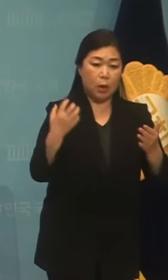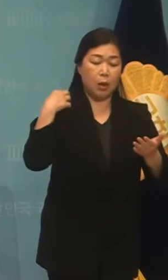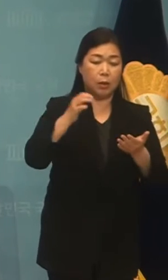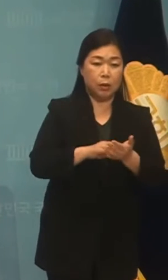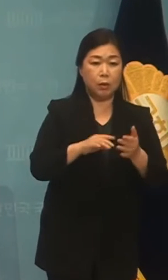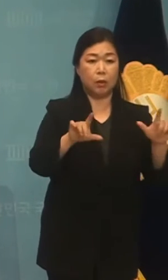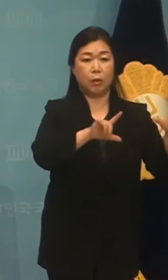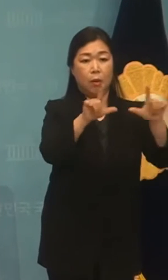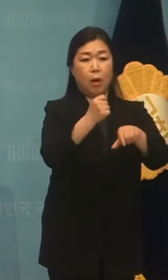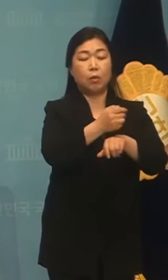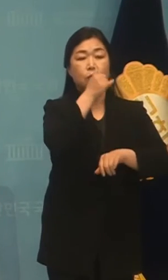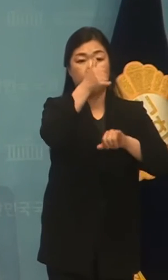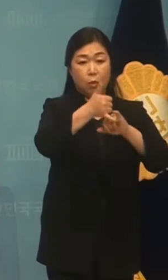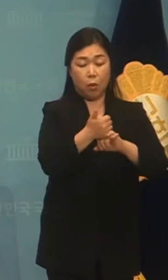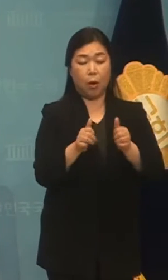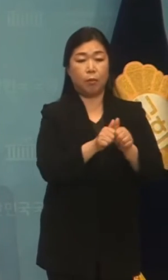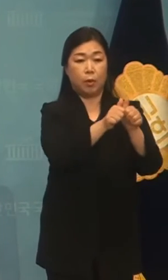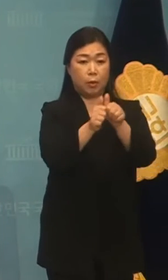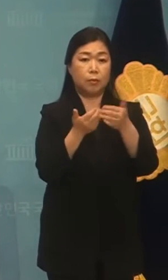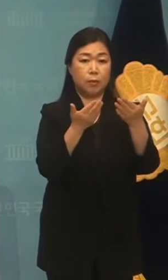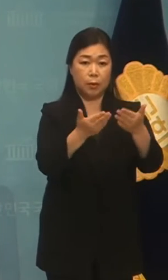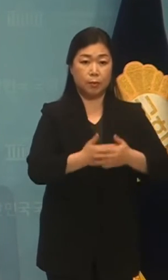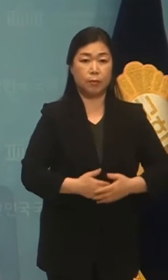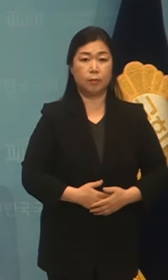다시 돌아갈 수 있도록 곁을 상쾌하겠습니다.